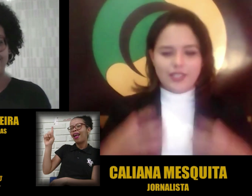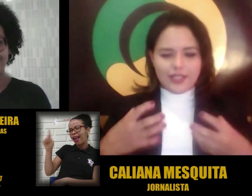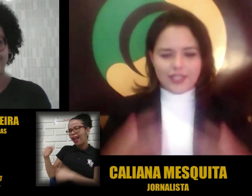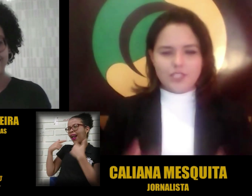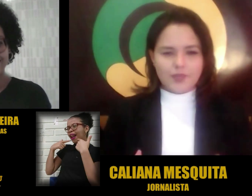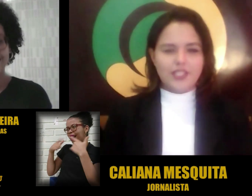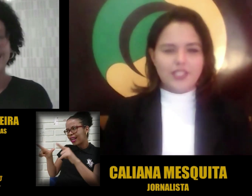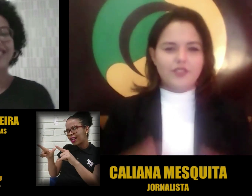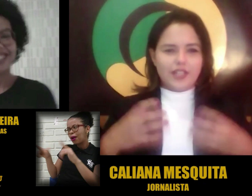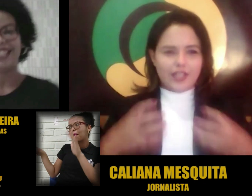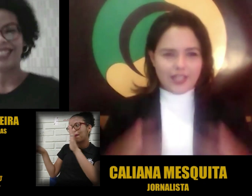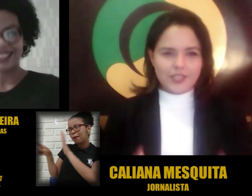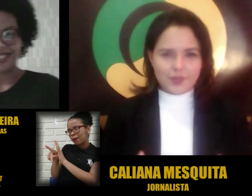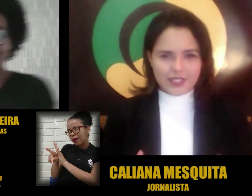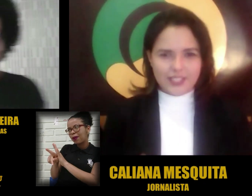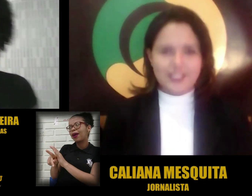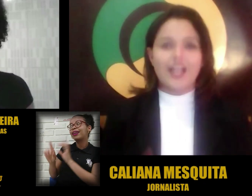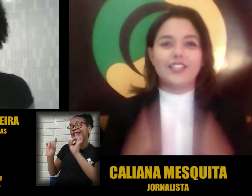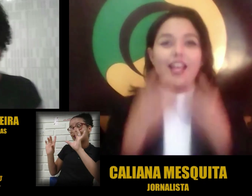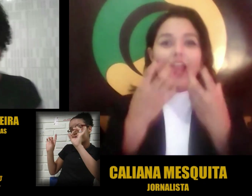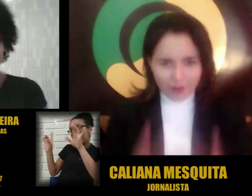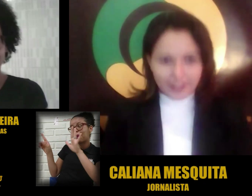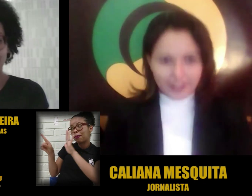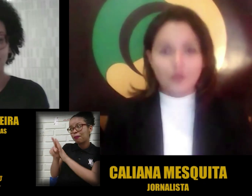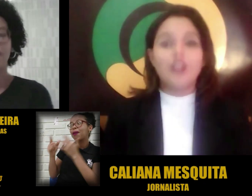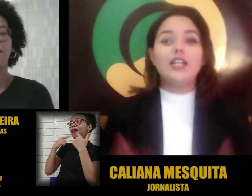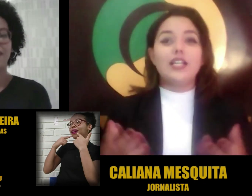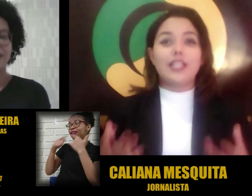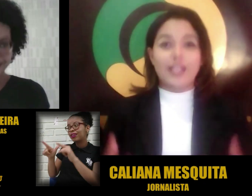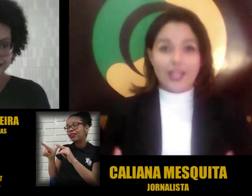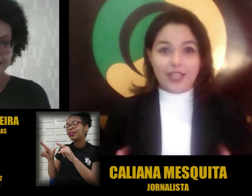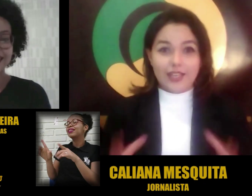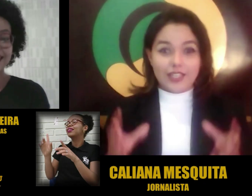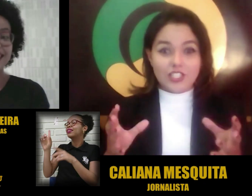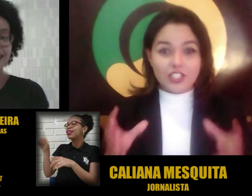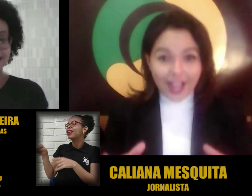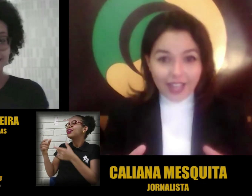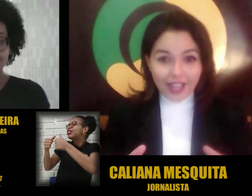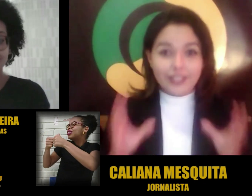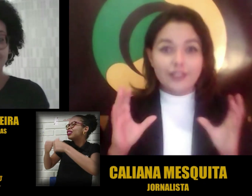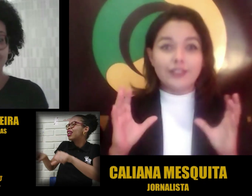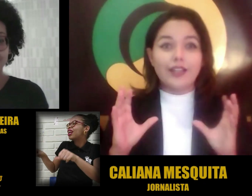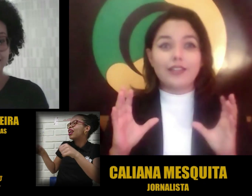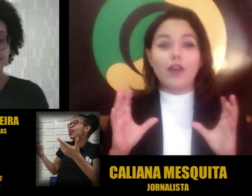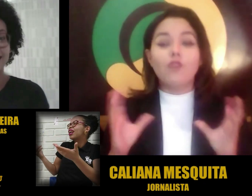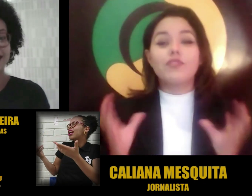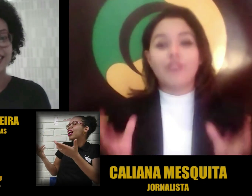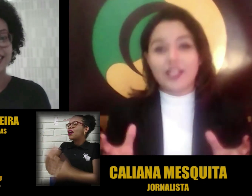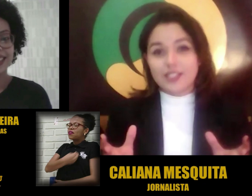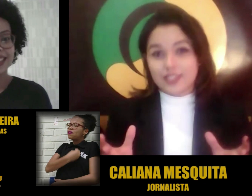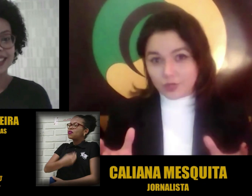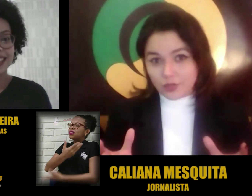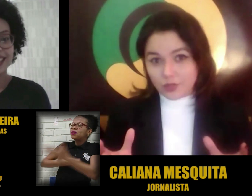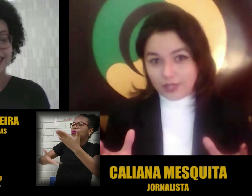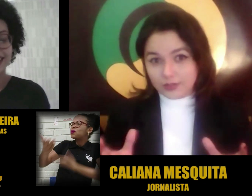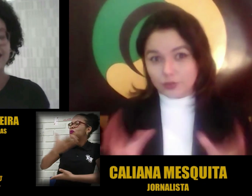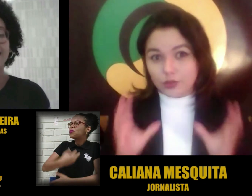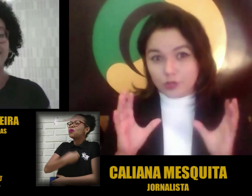específica, especializada, é uma língua que está na convivência, sabe de quantos